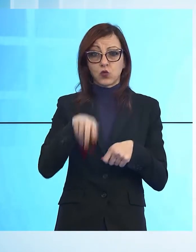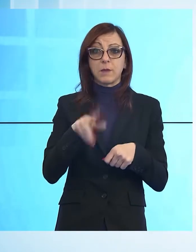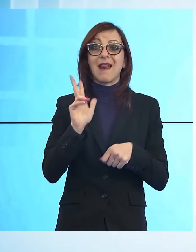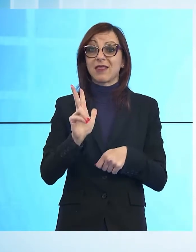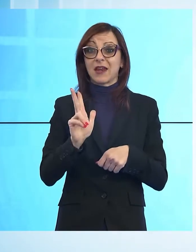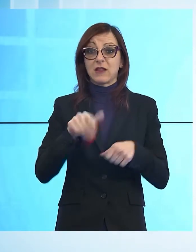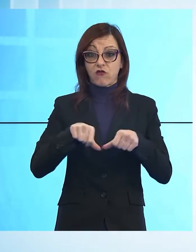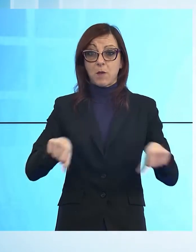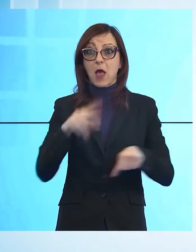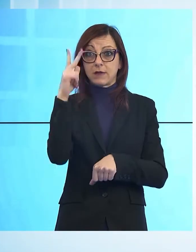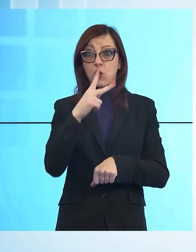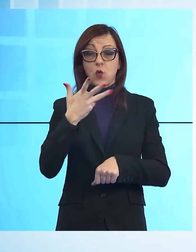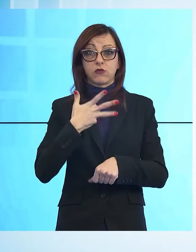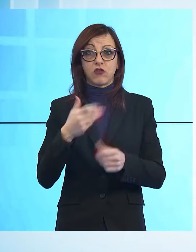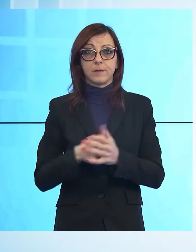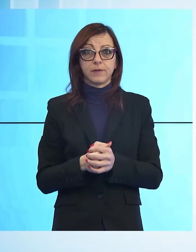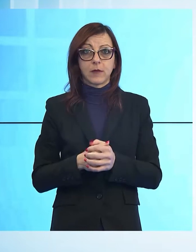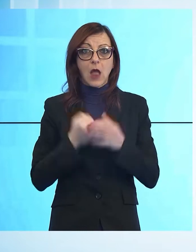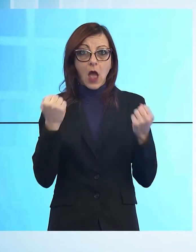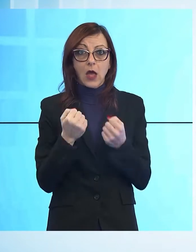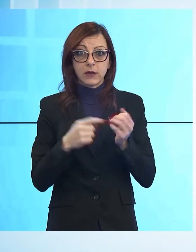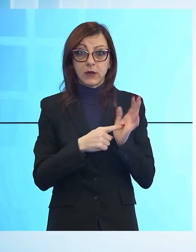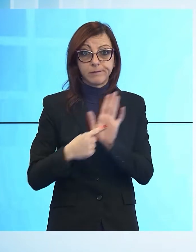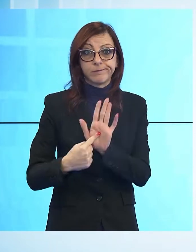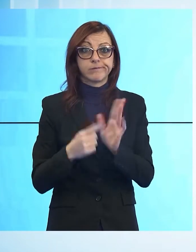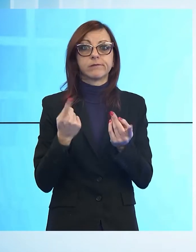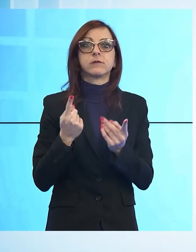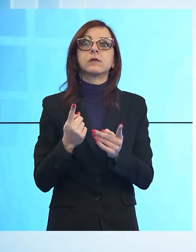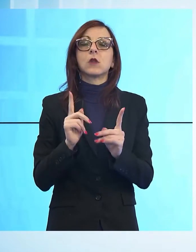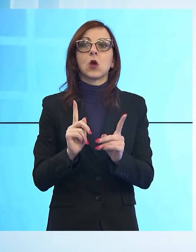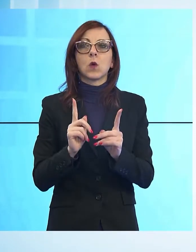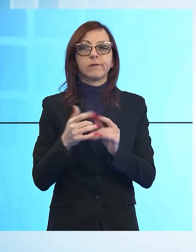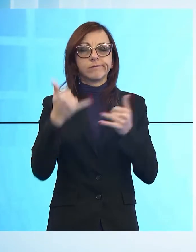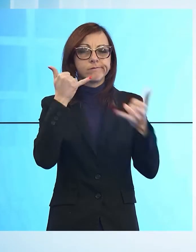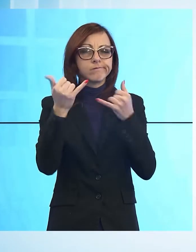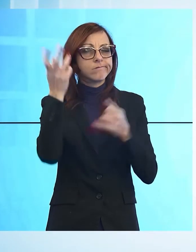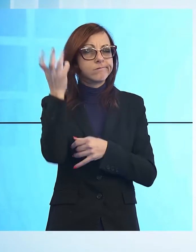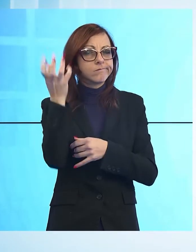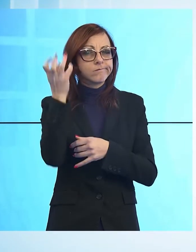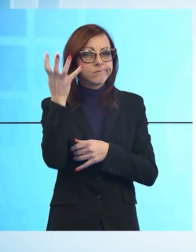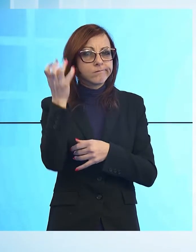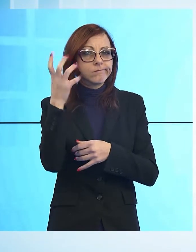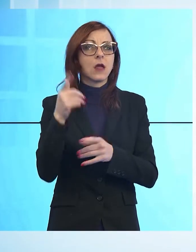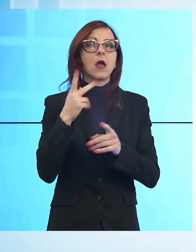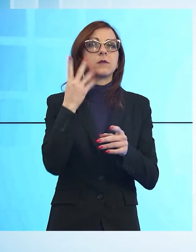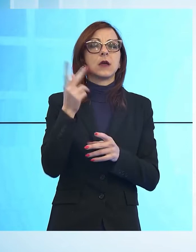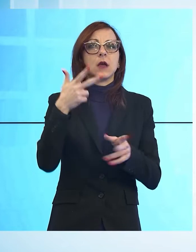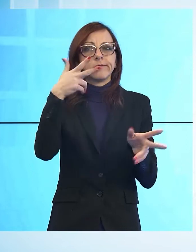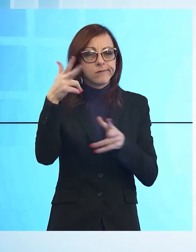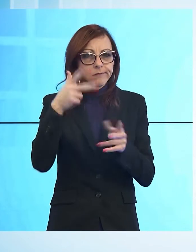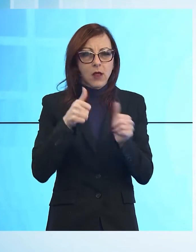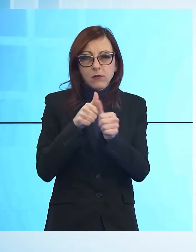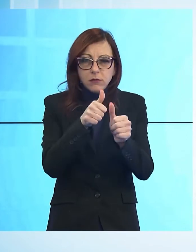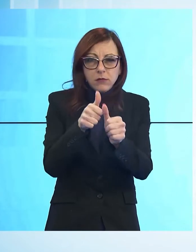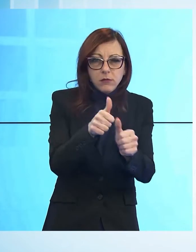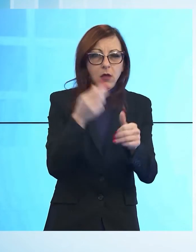a Lucca. L'attività ha consentito di svelare attraverso intercettazioni telefoniche, ambientali, accertamenti bancari, pedinamenti